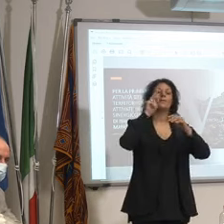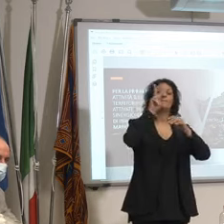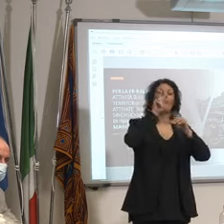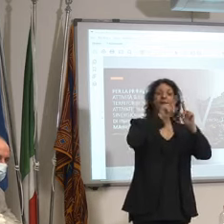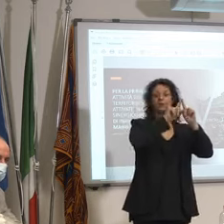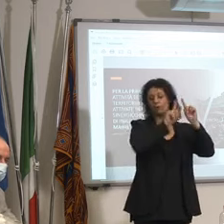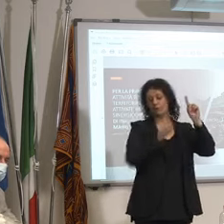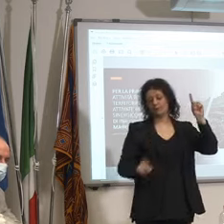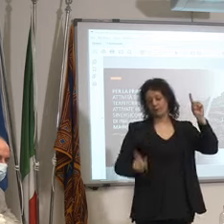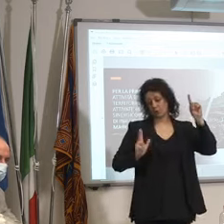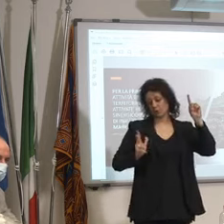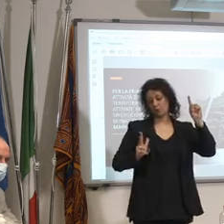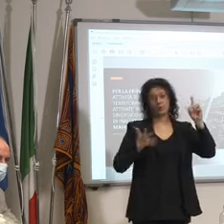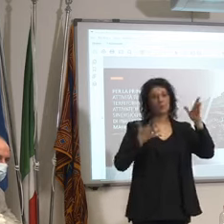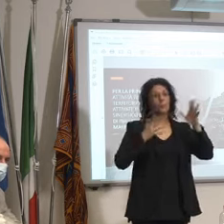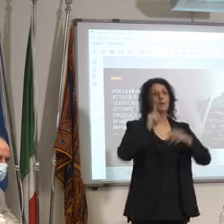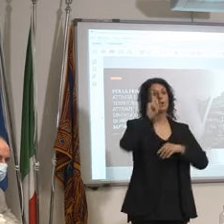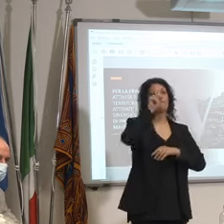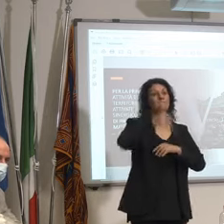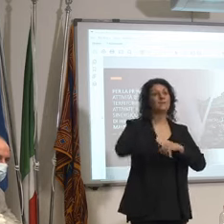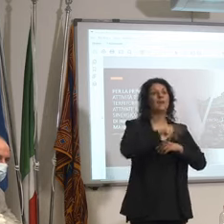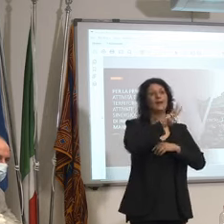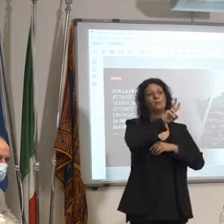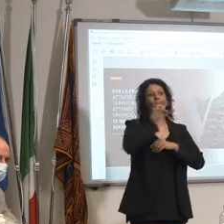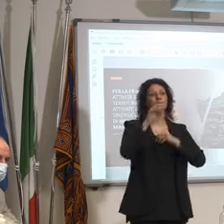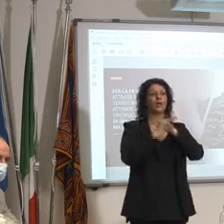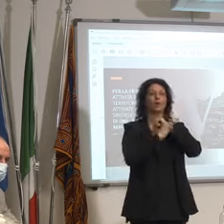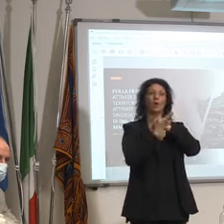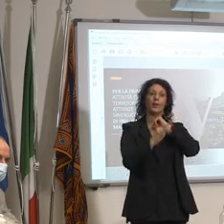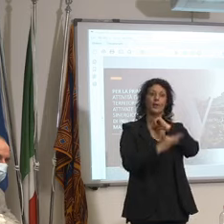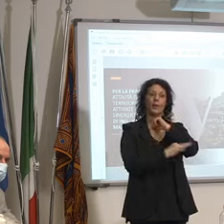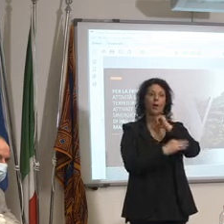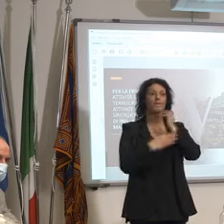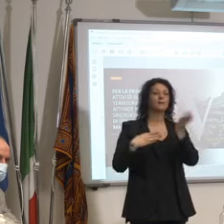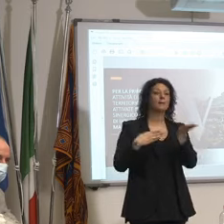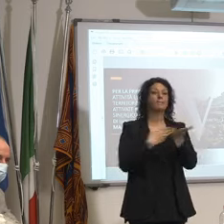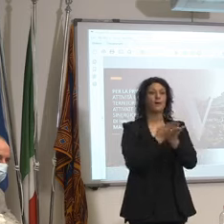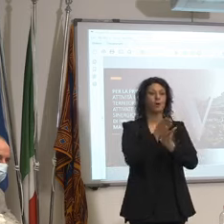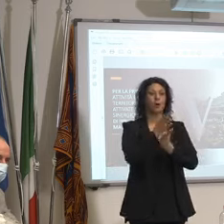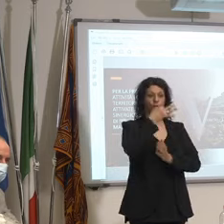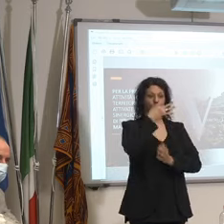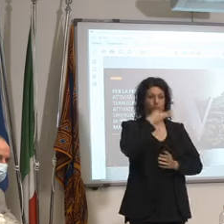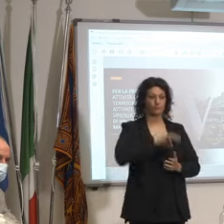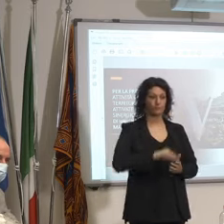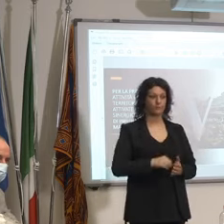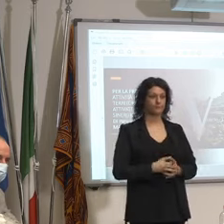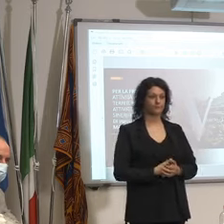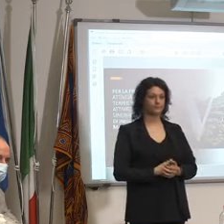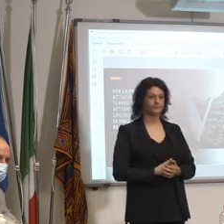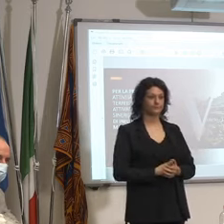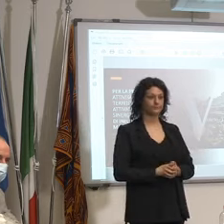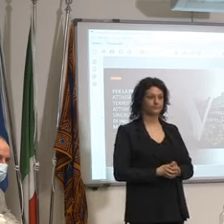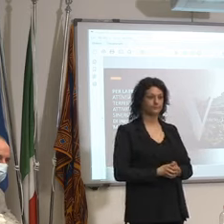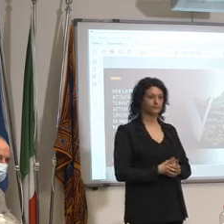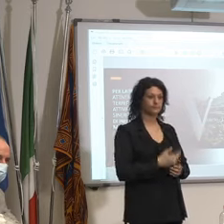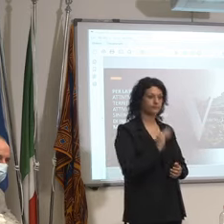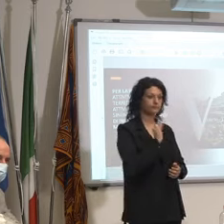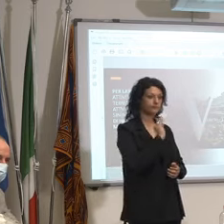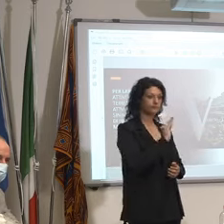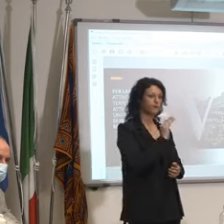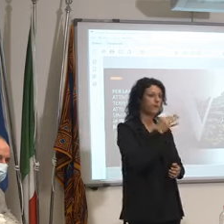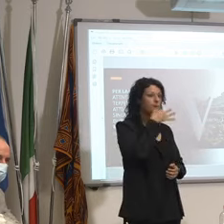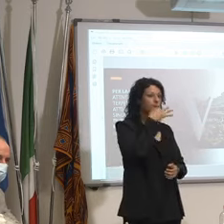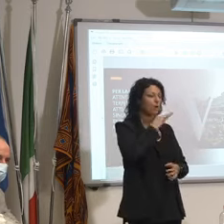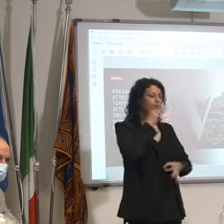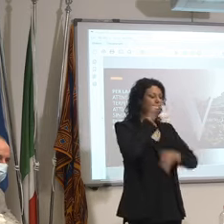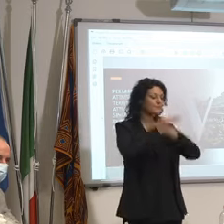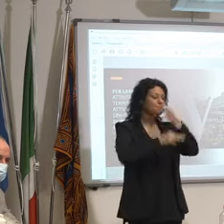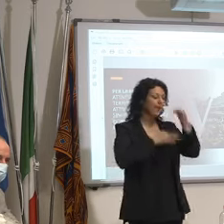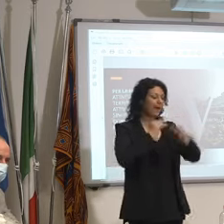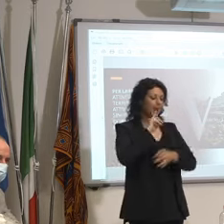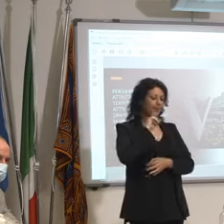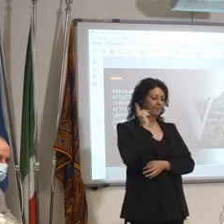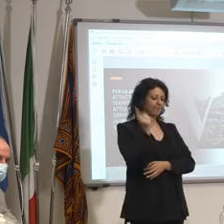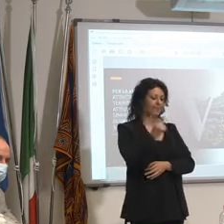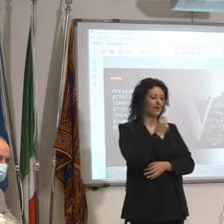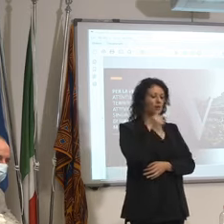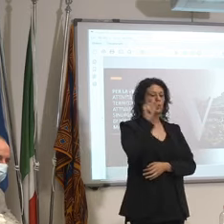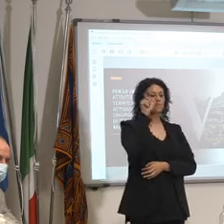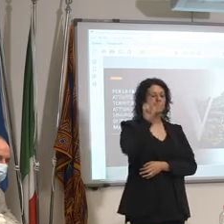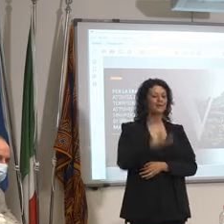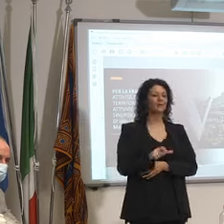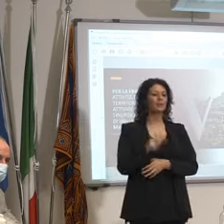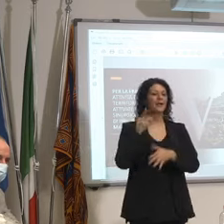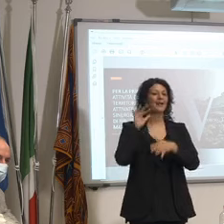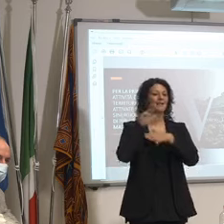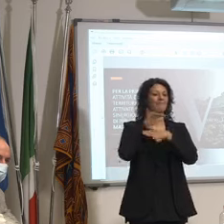da noi Alda poi passiamo al presidente ci può spiegare meglio questa storia dell'influencer la fatta un unico nome